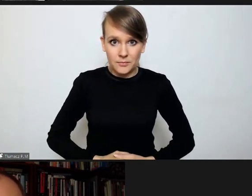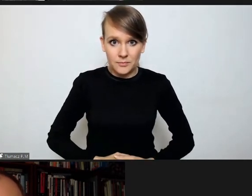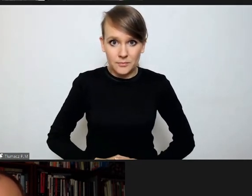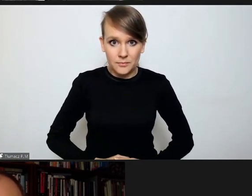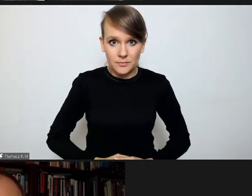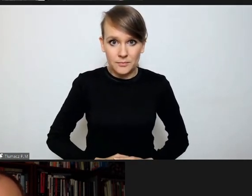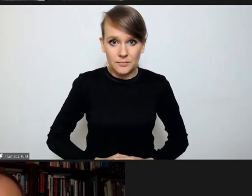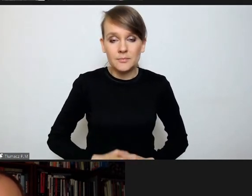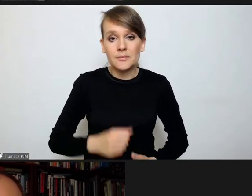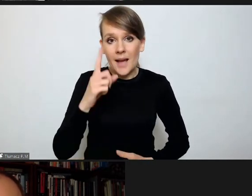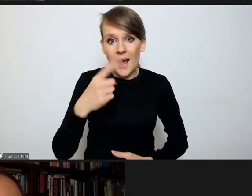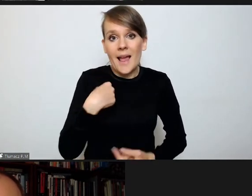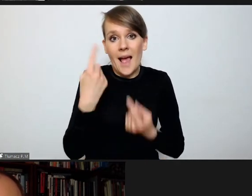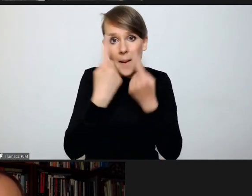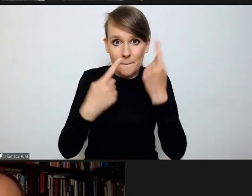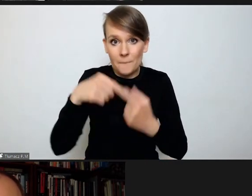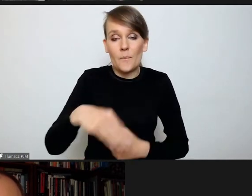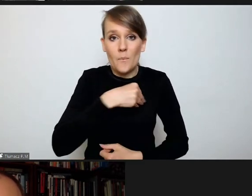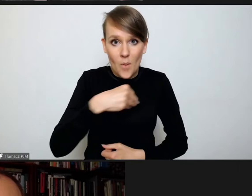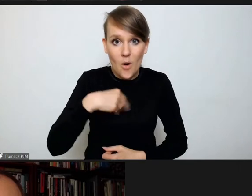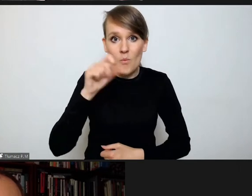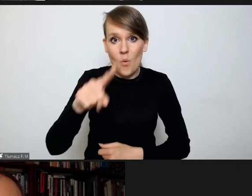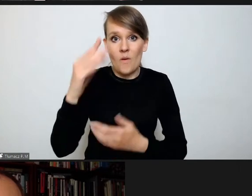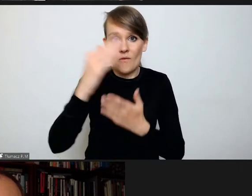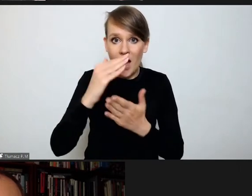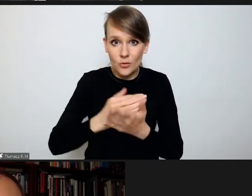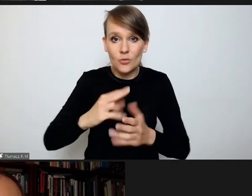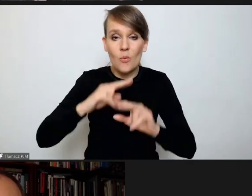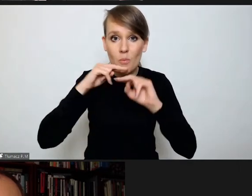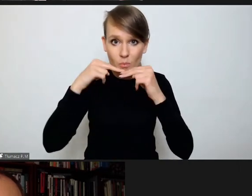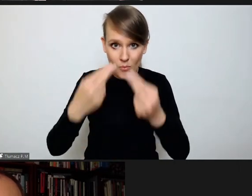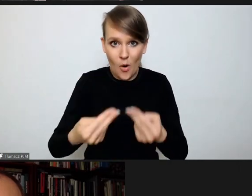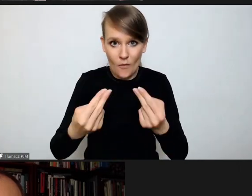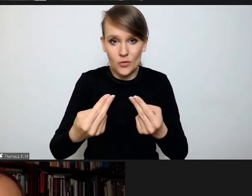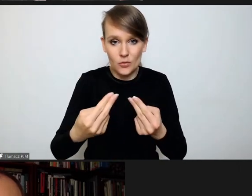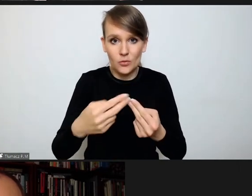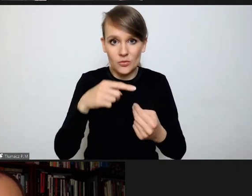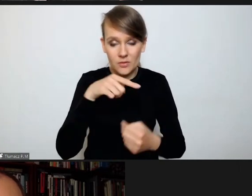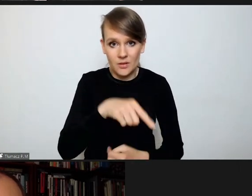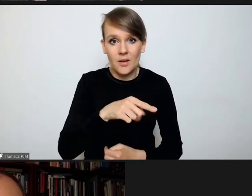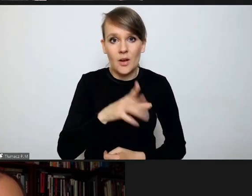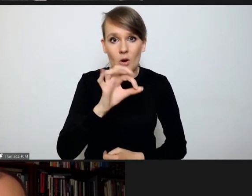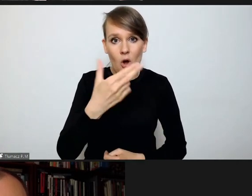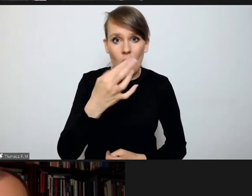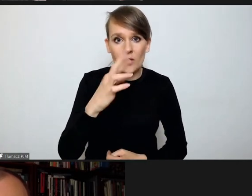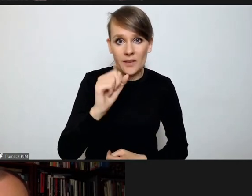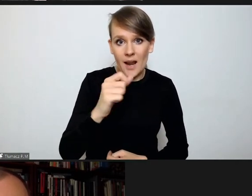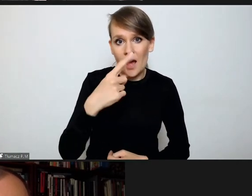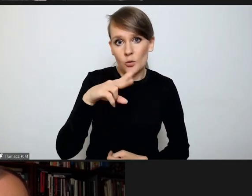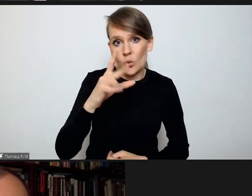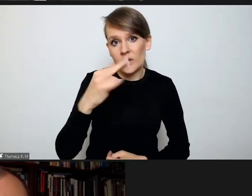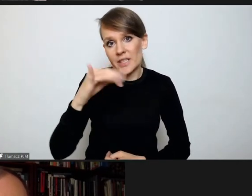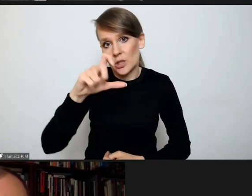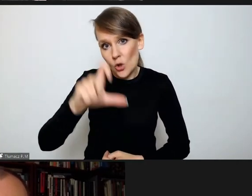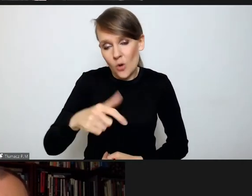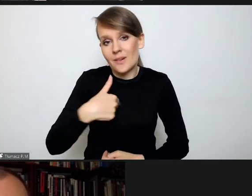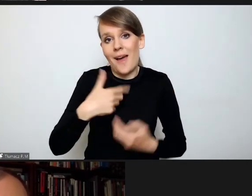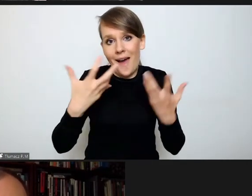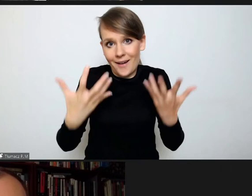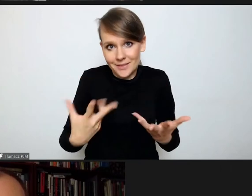Natomiast myślę, tak, są w Polsce warunki do powrotu do kontradyktoryjności i chciałbym tego dożyć. Dziękuję